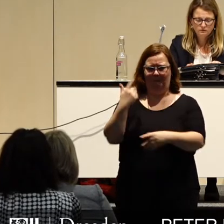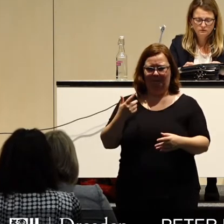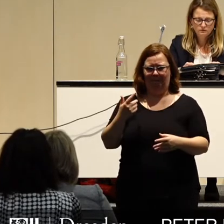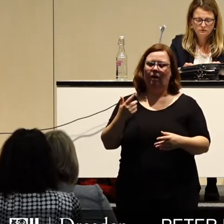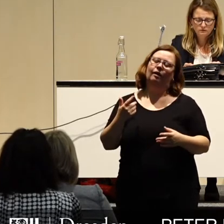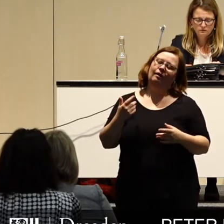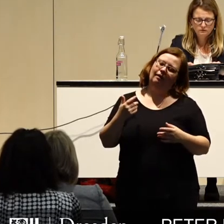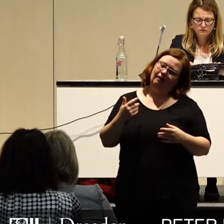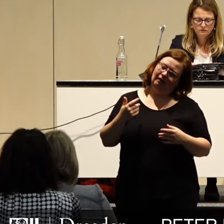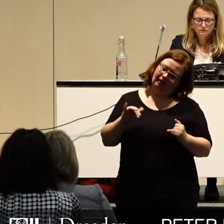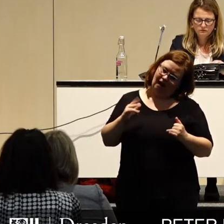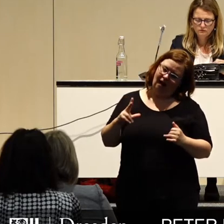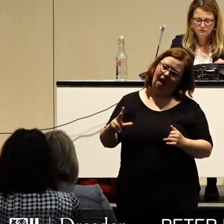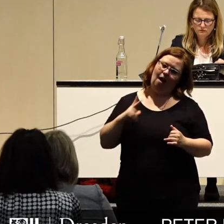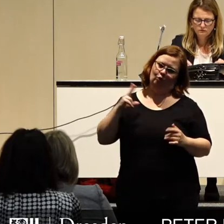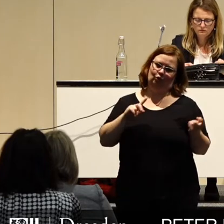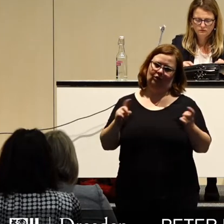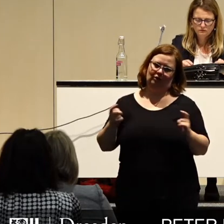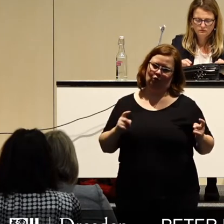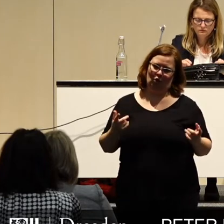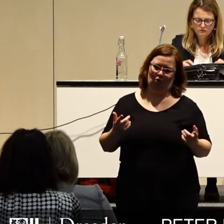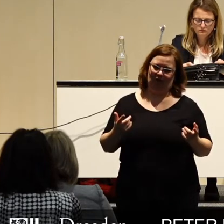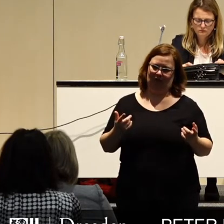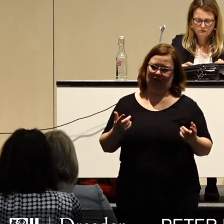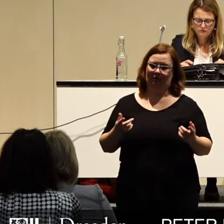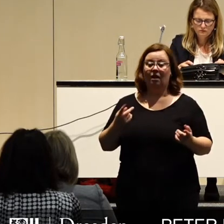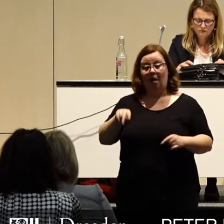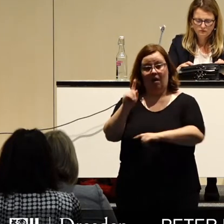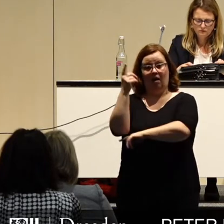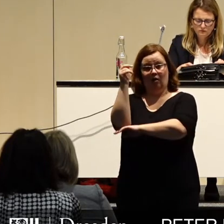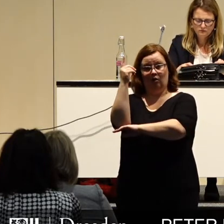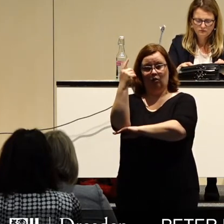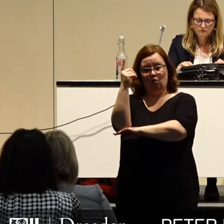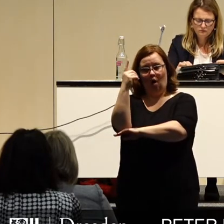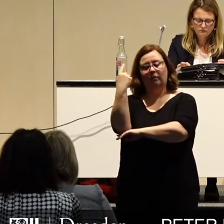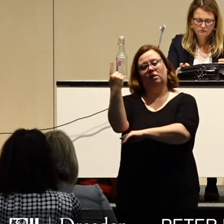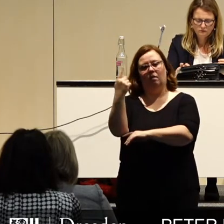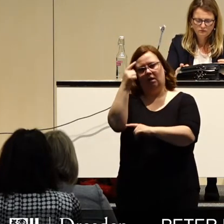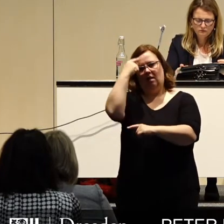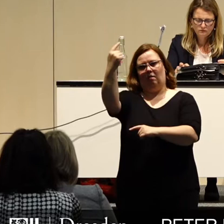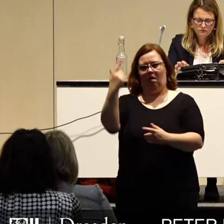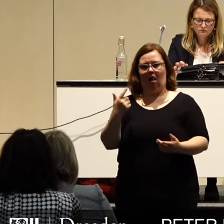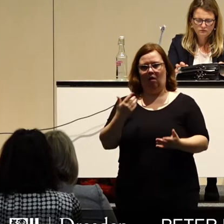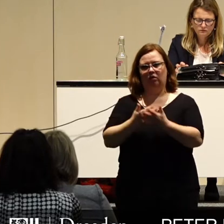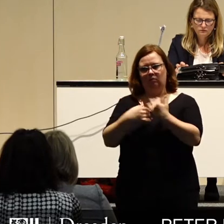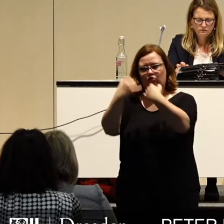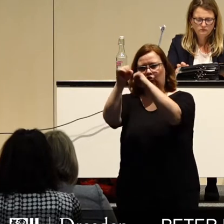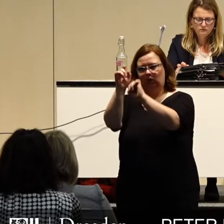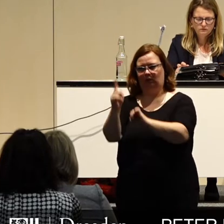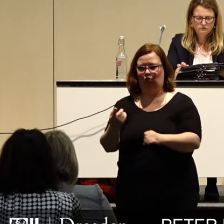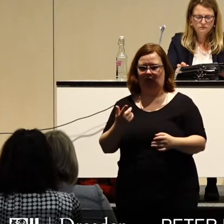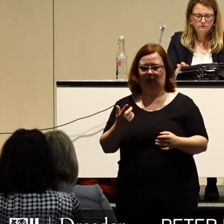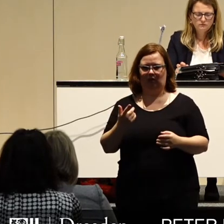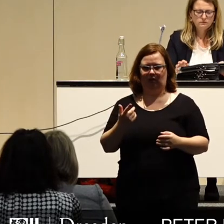ist in gewissem Maße eine Luxusdiskussion. Allerdings ist der Turm auch ein Denkmal und damit schützens und erhaltenswert.